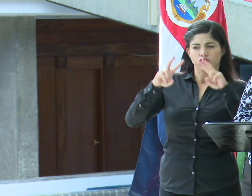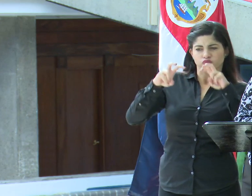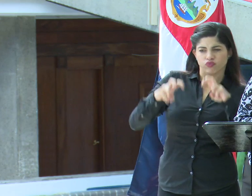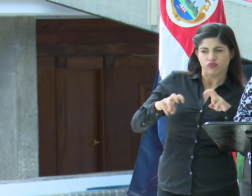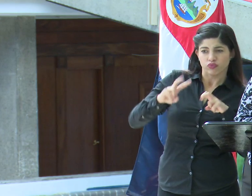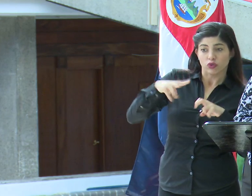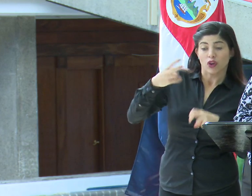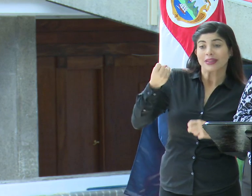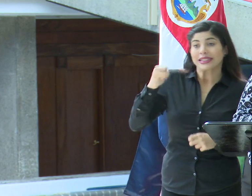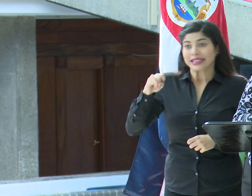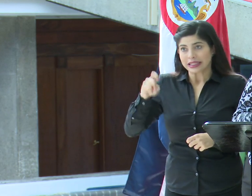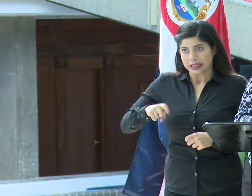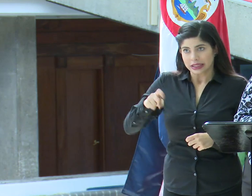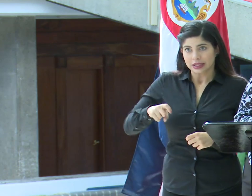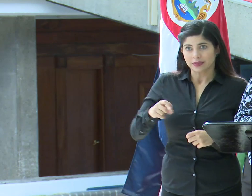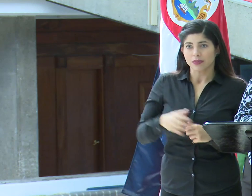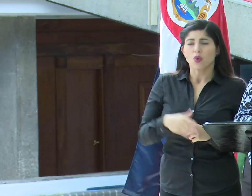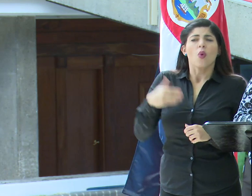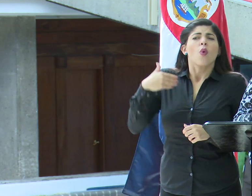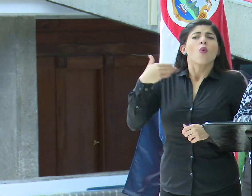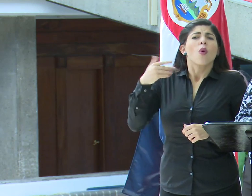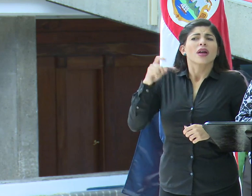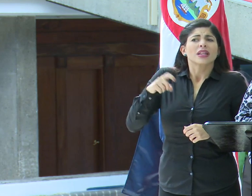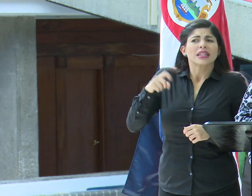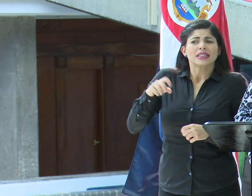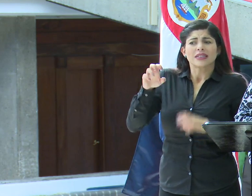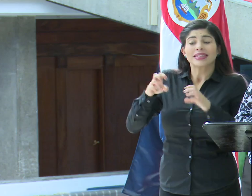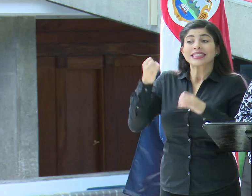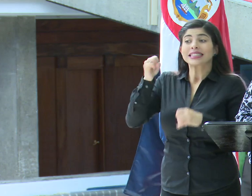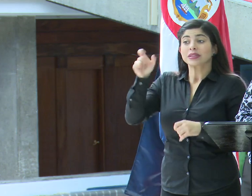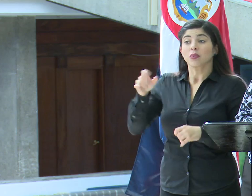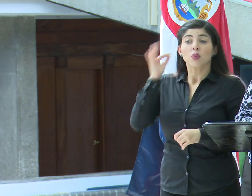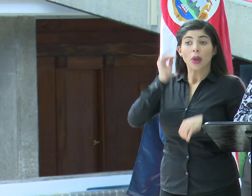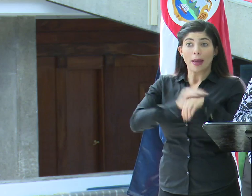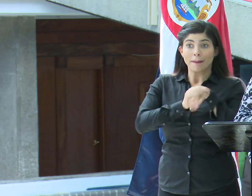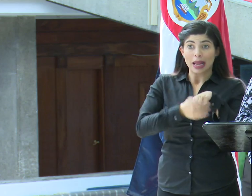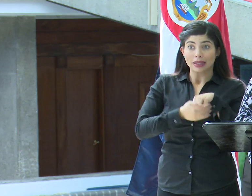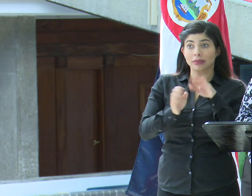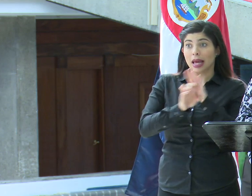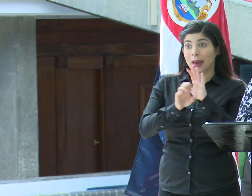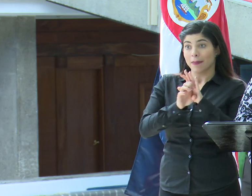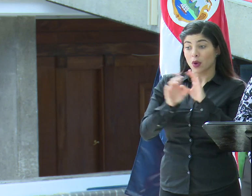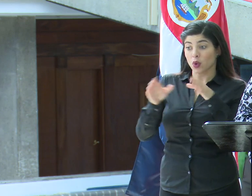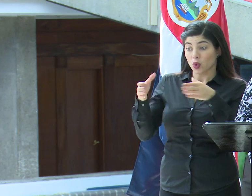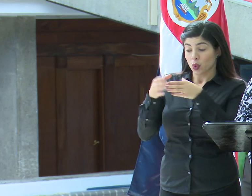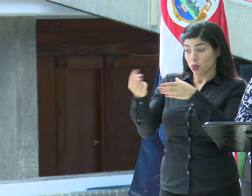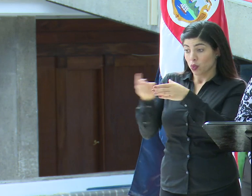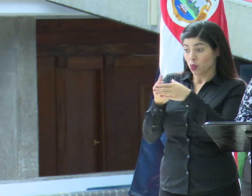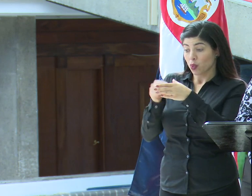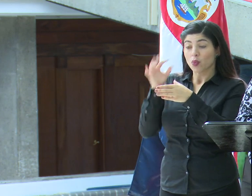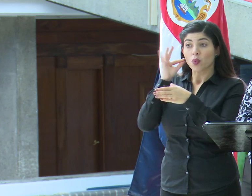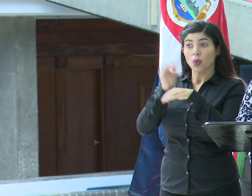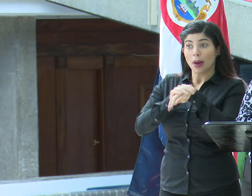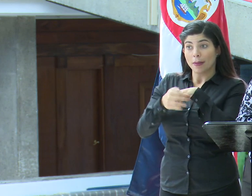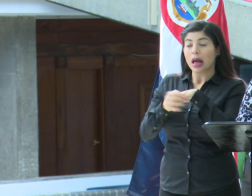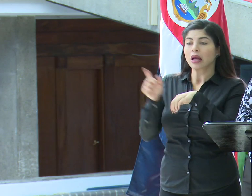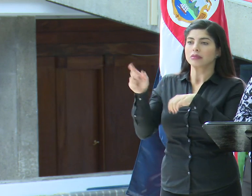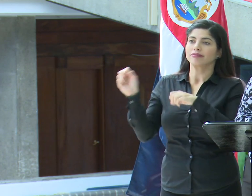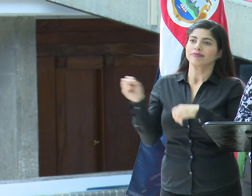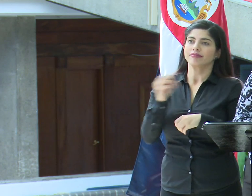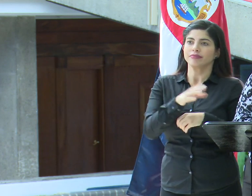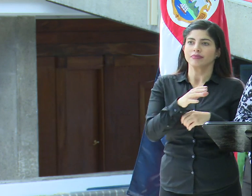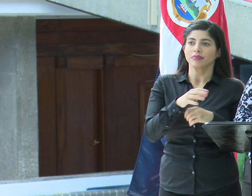adicional, si fuera necesario. ¿Cuándo ha sido necesario? Cuando vienen mujeres embarazadas, por ejemplo, dentro de este grupo de migrantes.